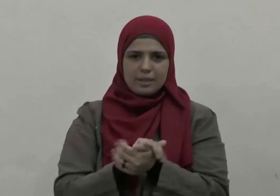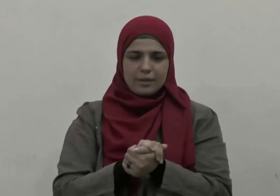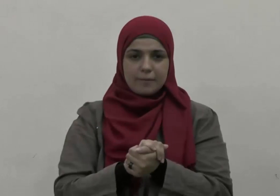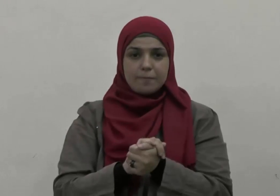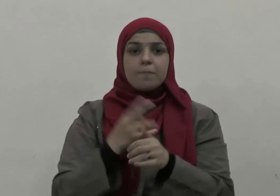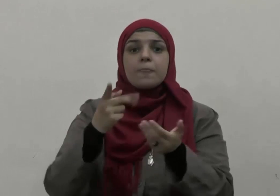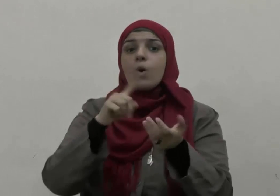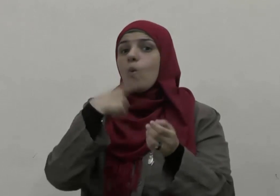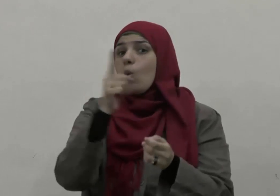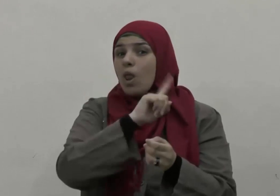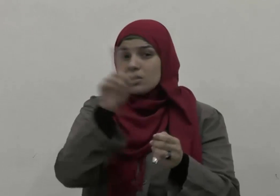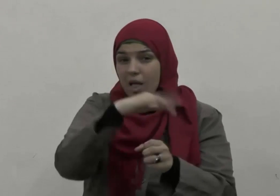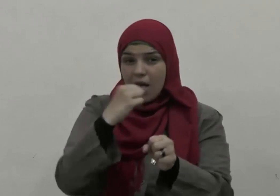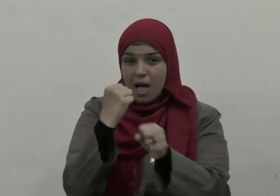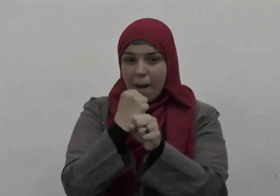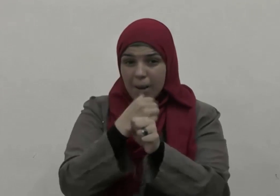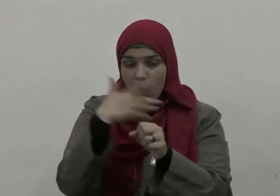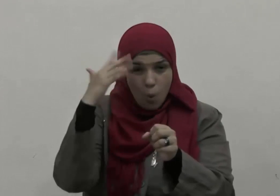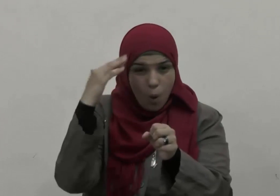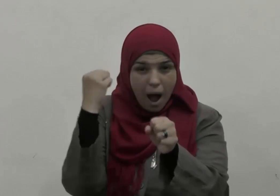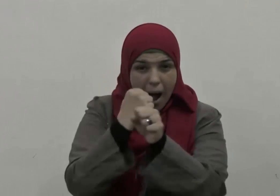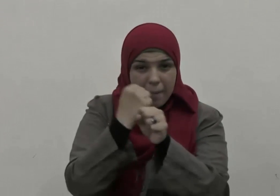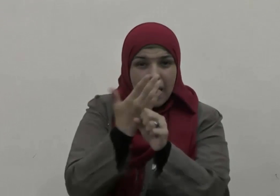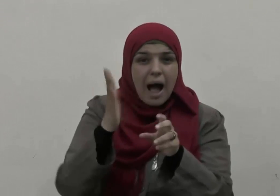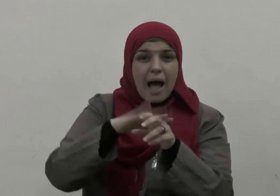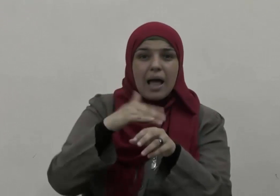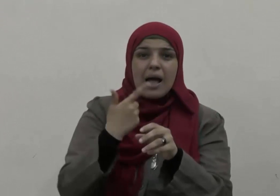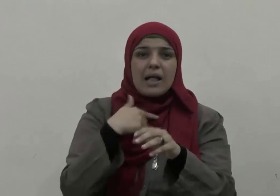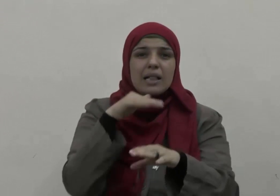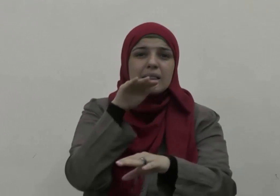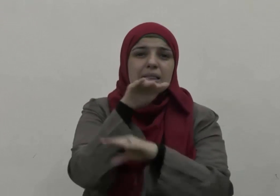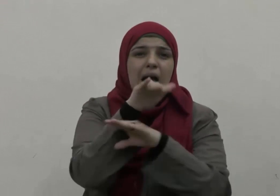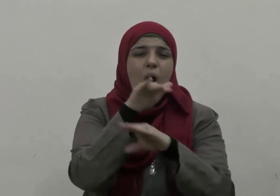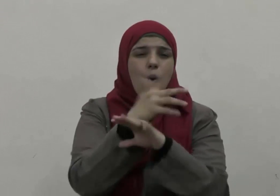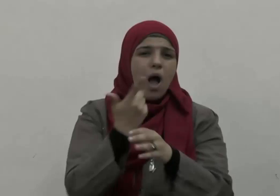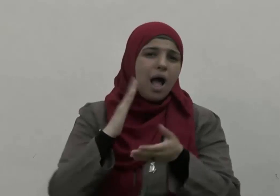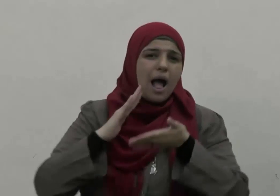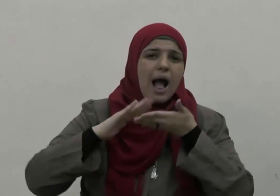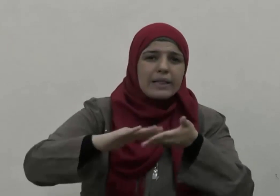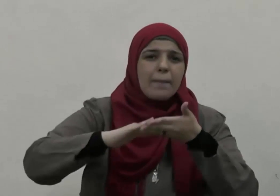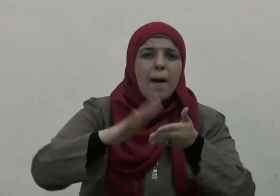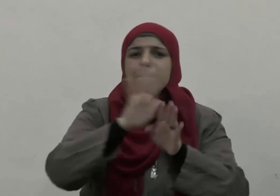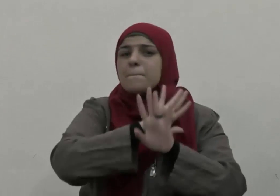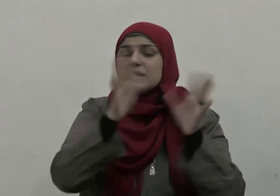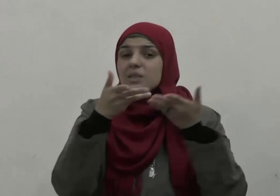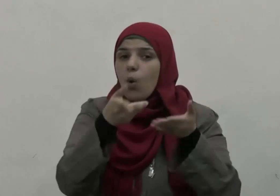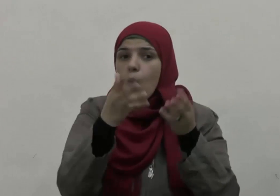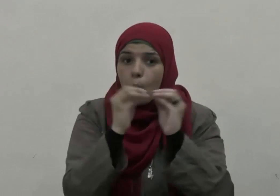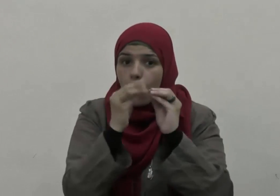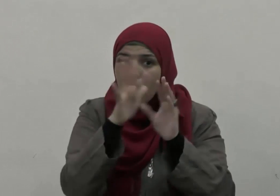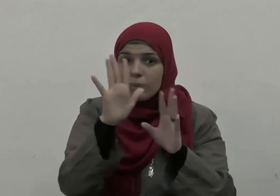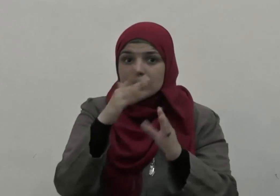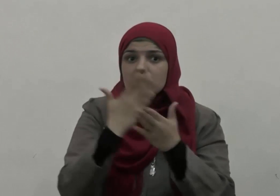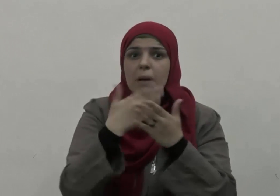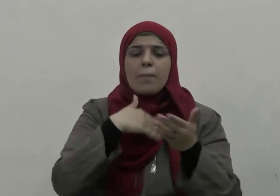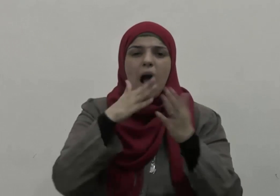وليس العمل القائم على الدعوات الهدامة التي تجتمع على القتل